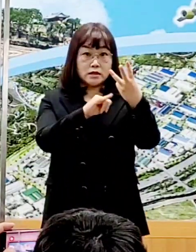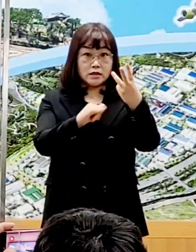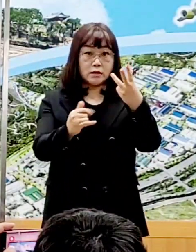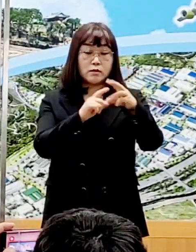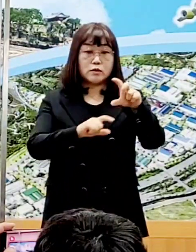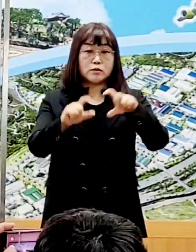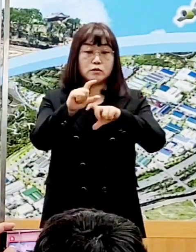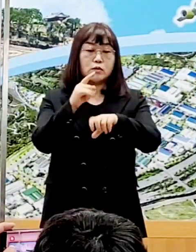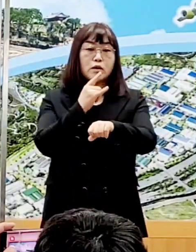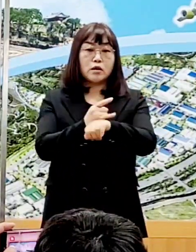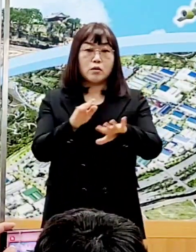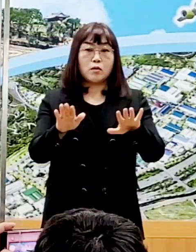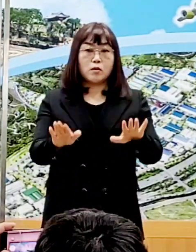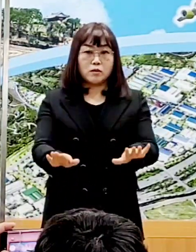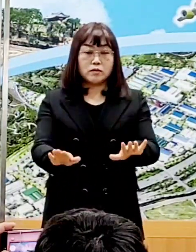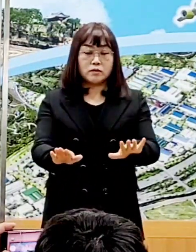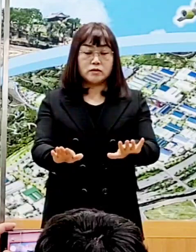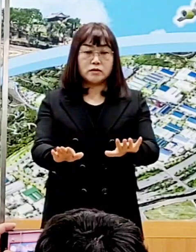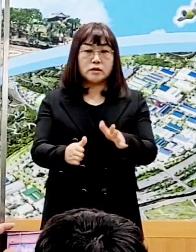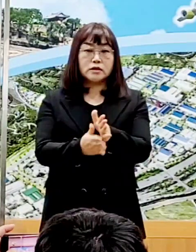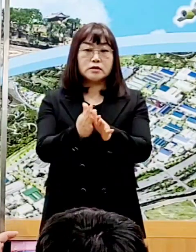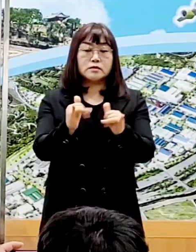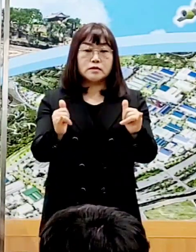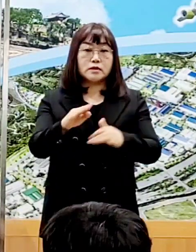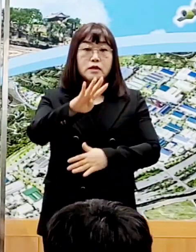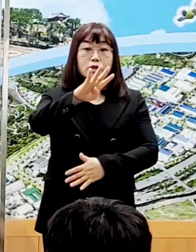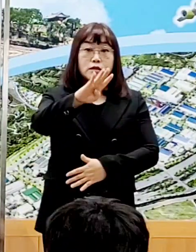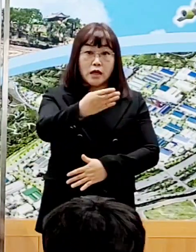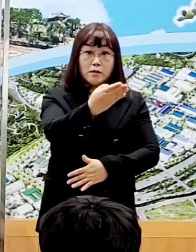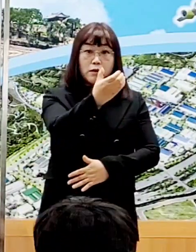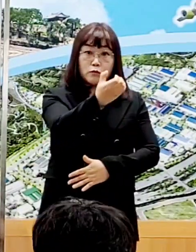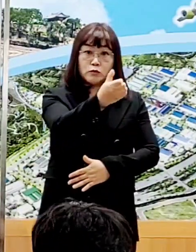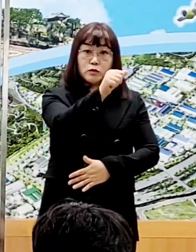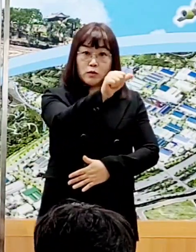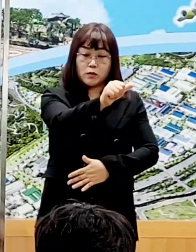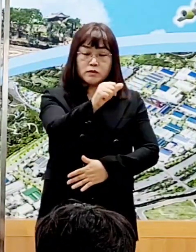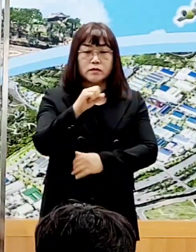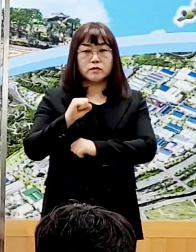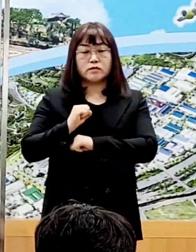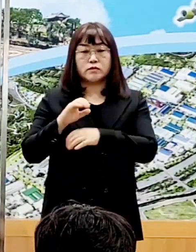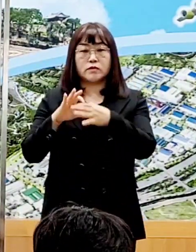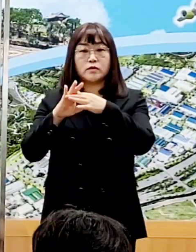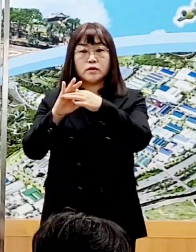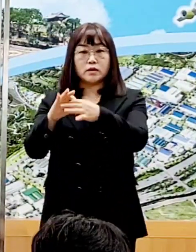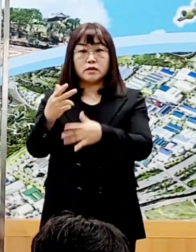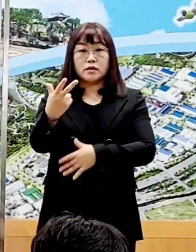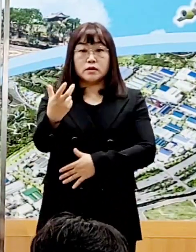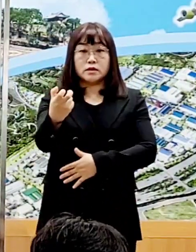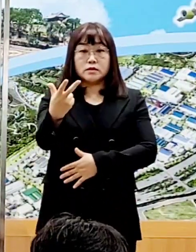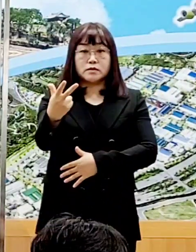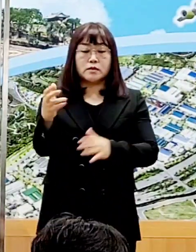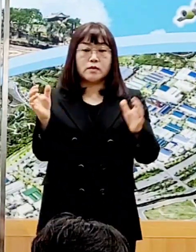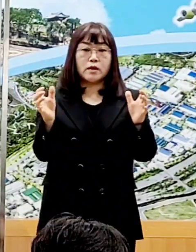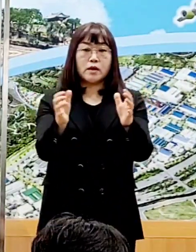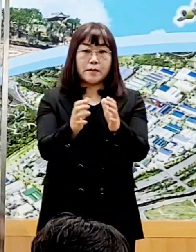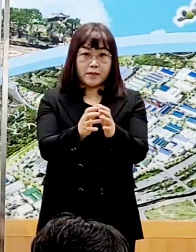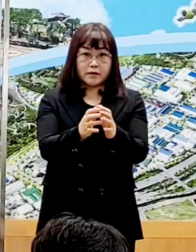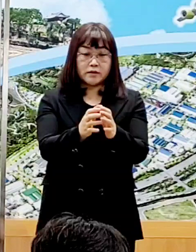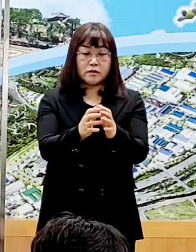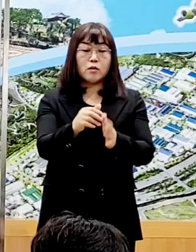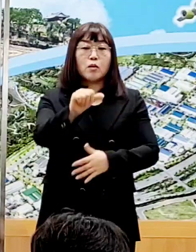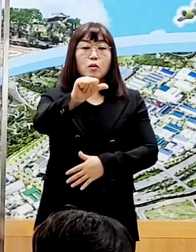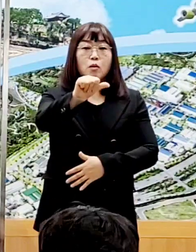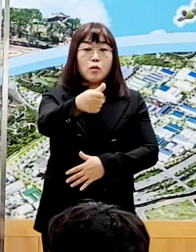발생하였으며 오늘은 일반 시민 495명, 군부대 관련 77명 등 모두